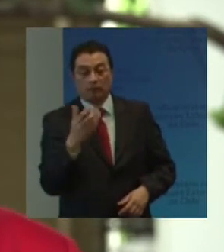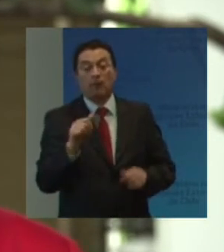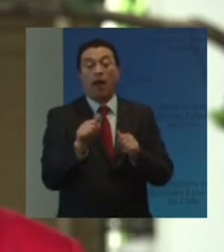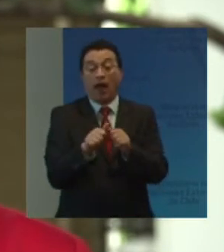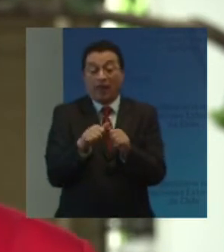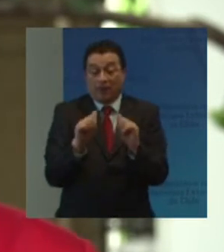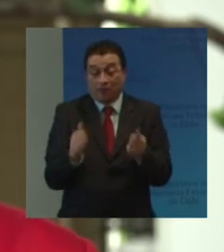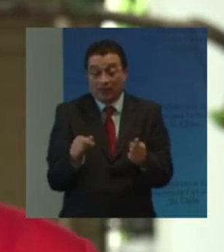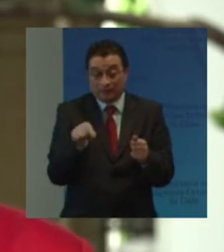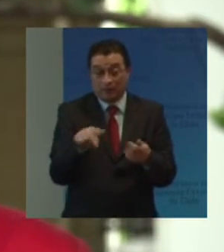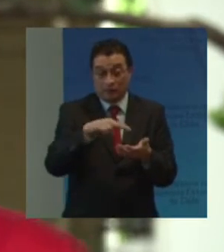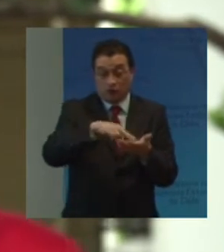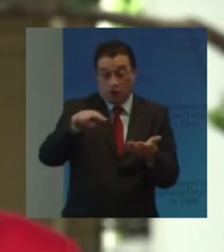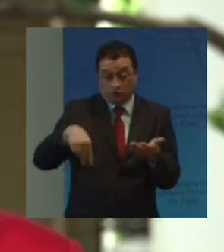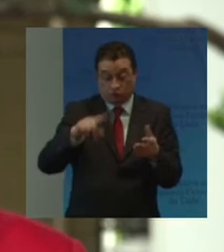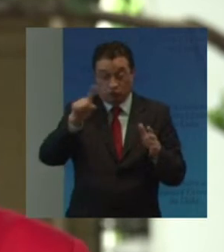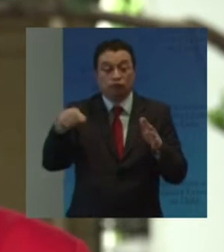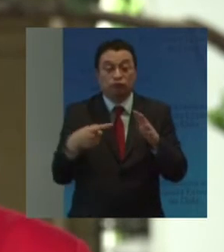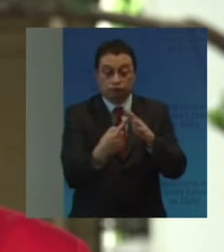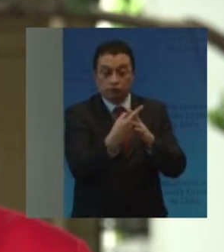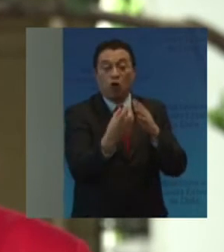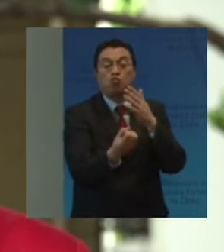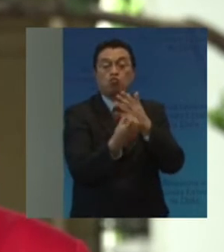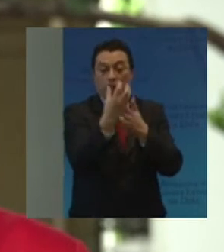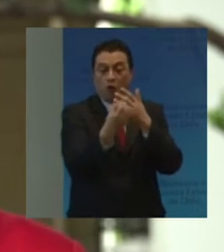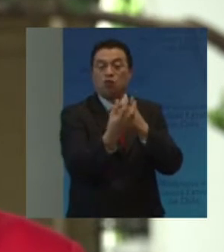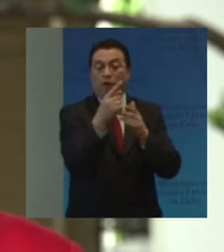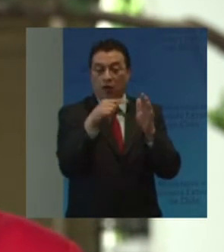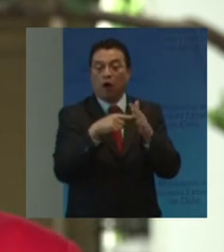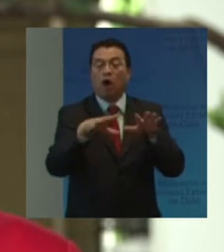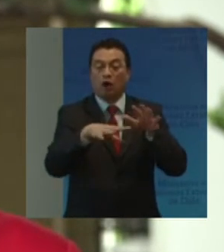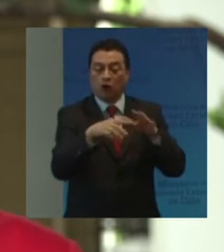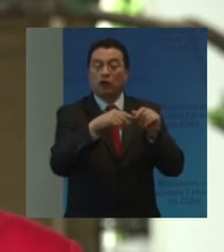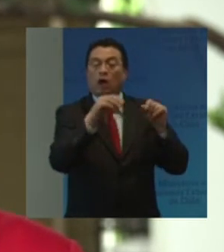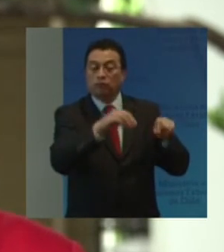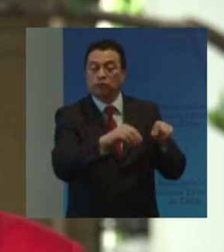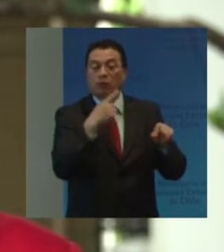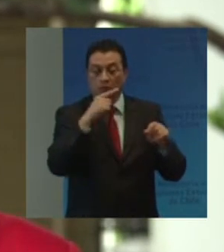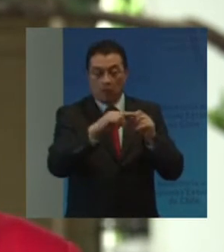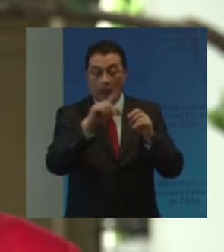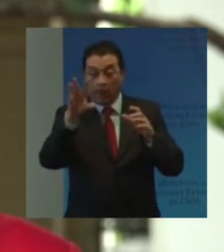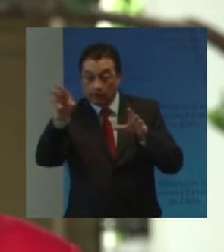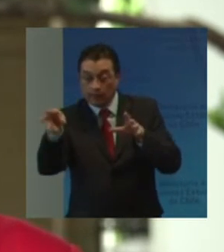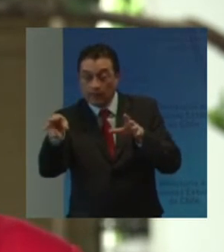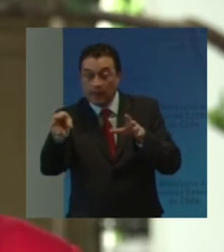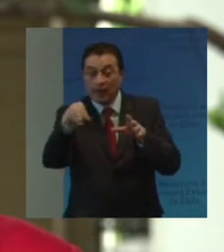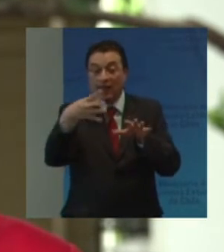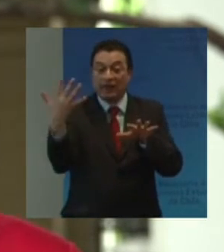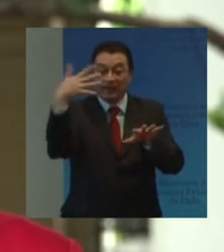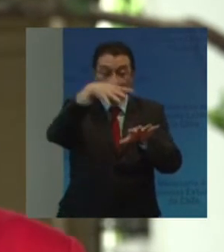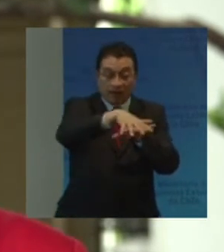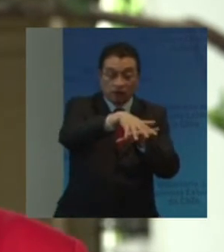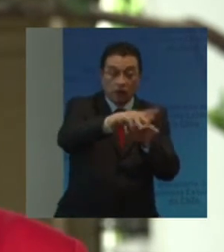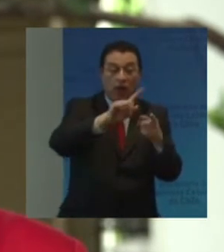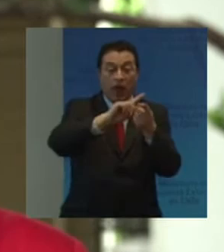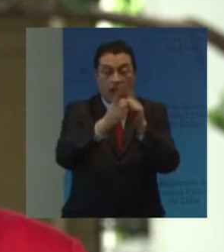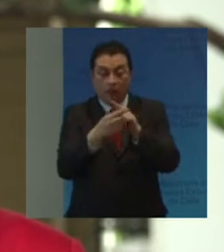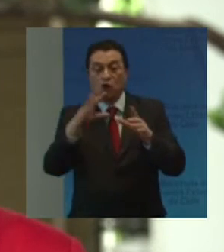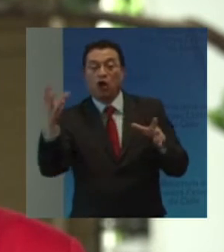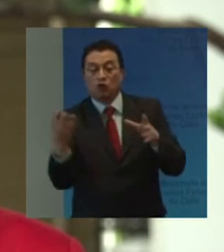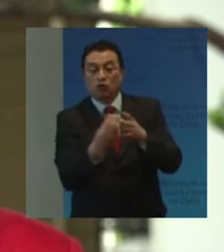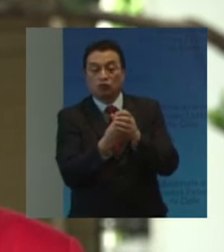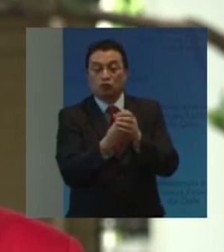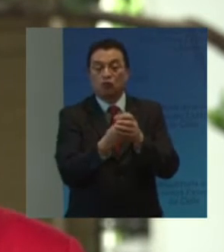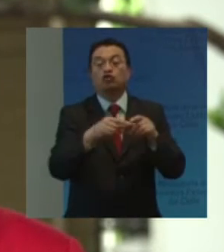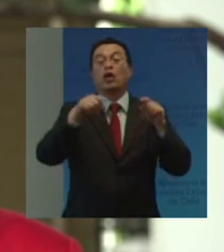Adicionalmente Esta convención Introdujo Nuevos paradigmas Que nos permitieron Saltar De la integración A la inclusión Del paciente Al